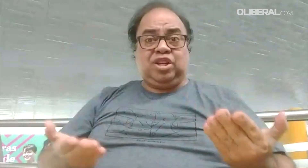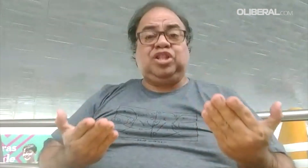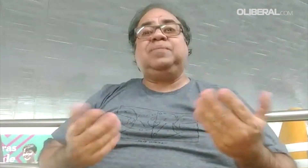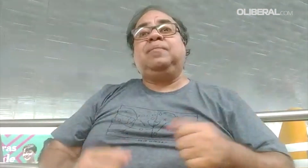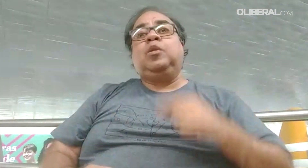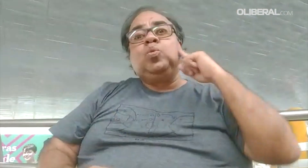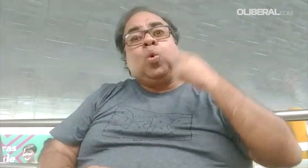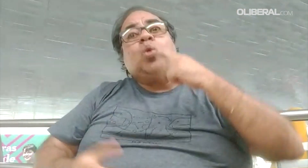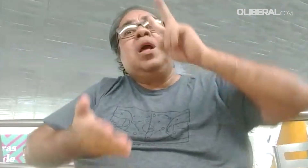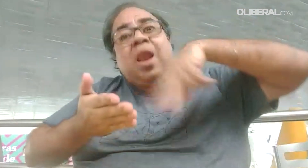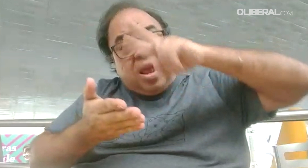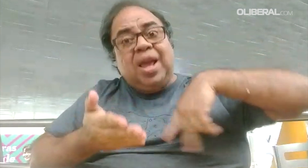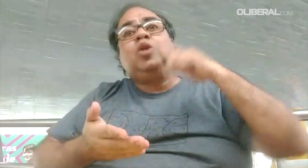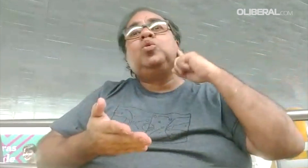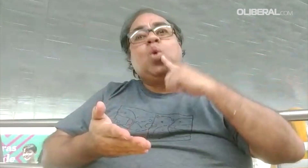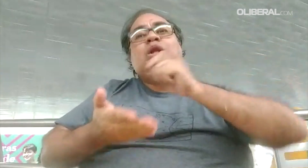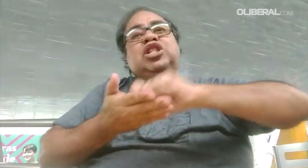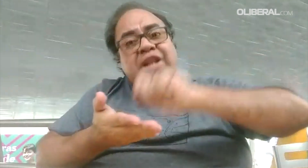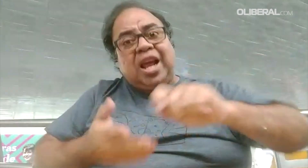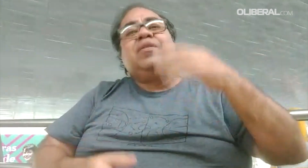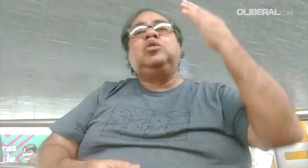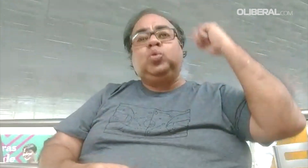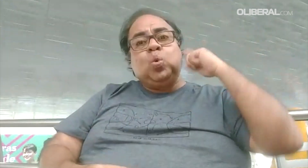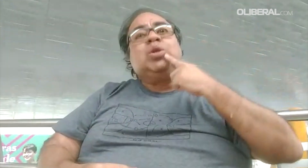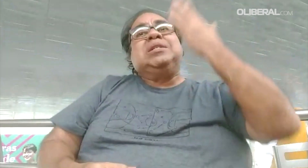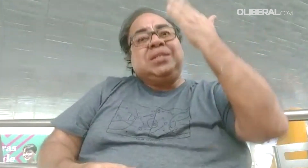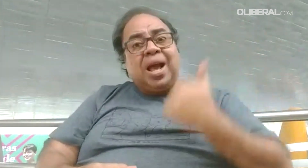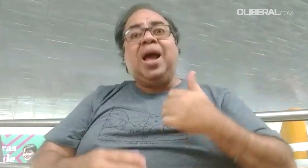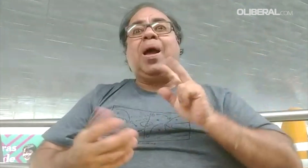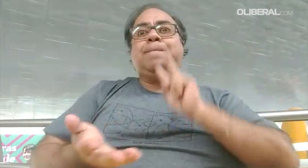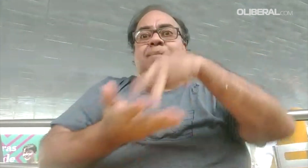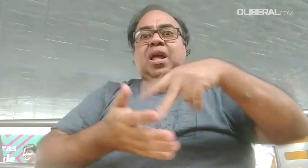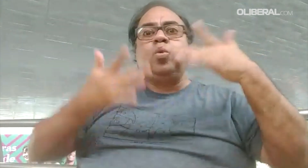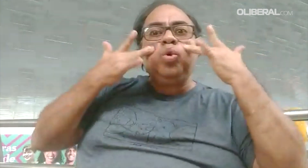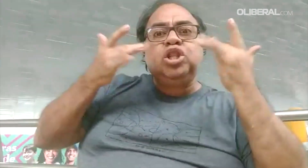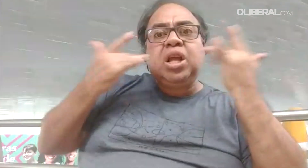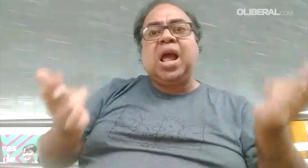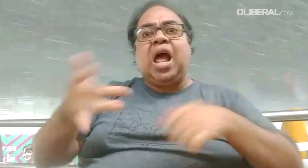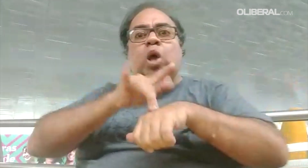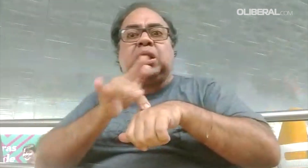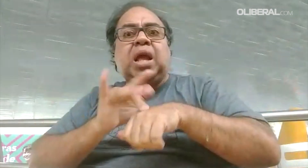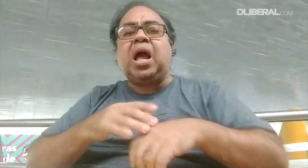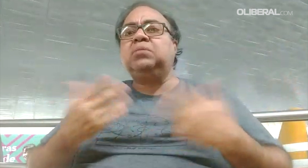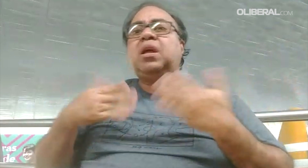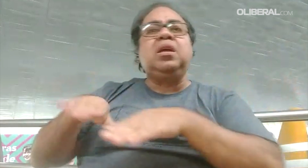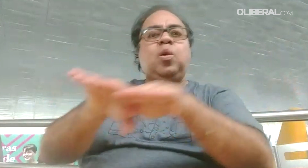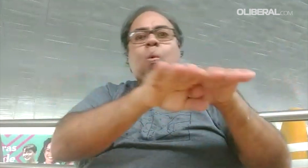Então, o teatro, a dança, é possível ter compreensão por parte deles. E eu fico muito orgulhoso de